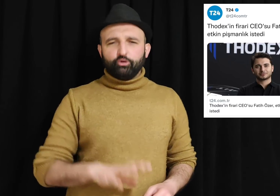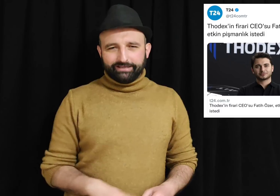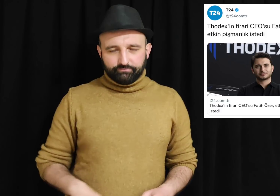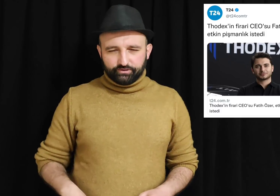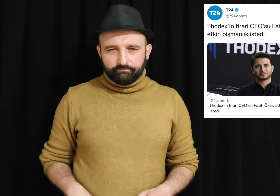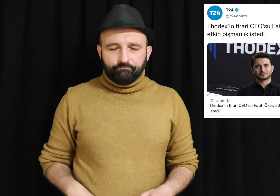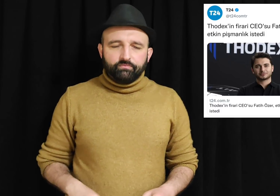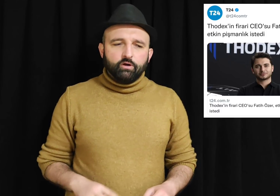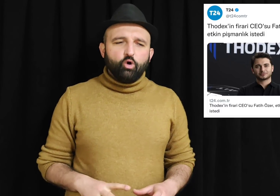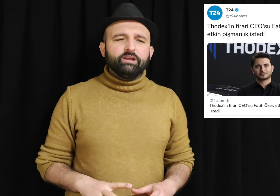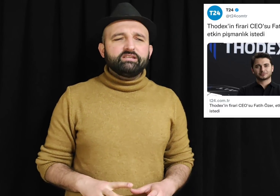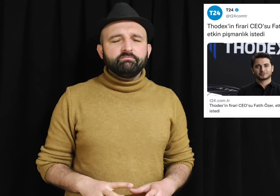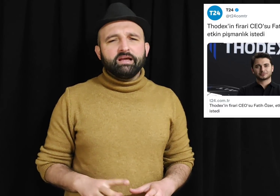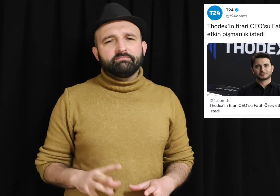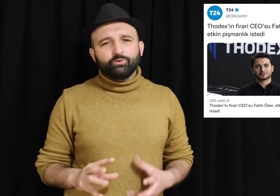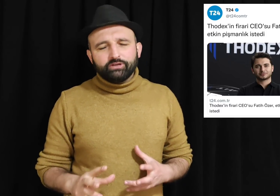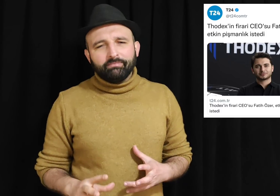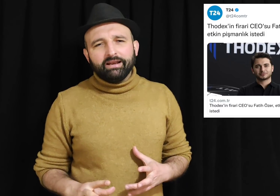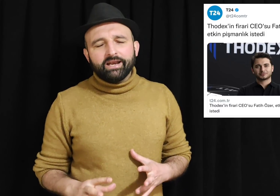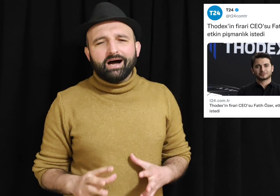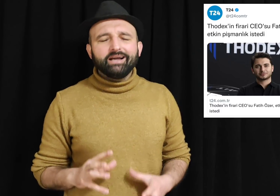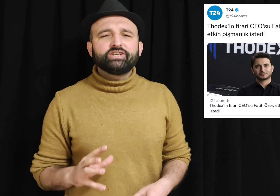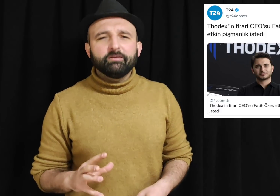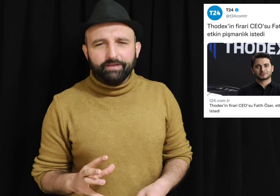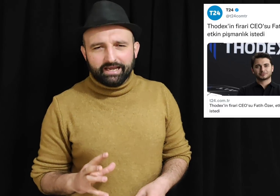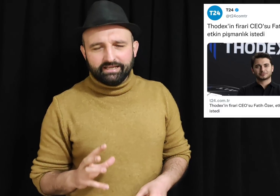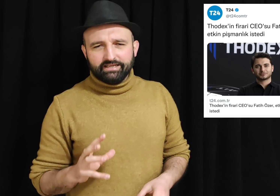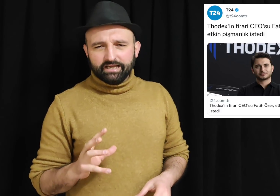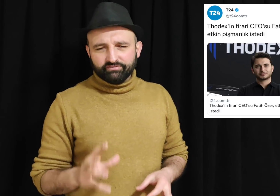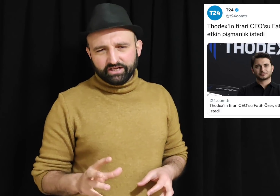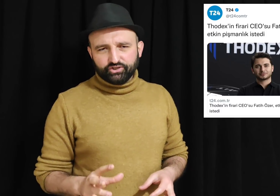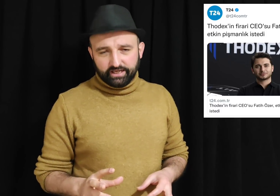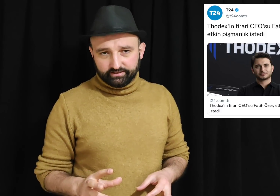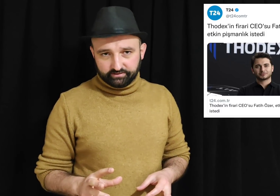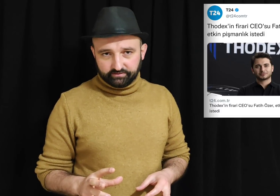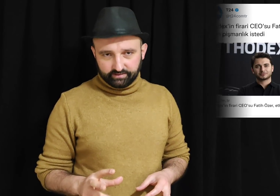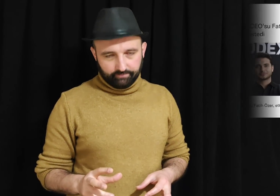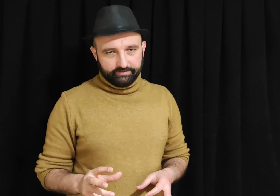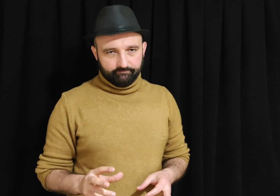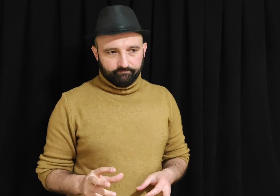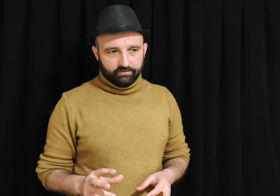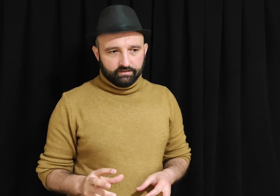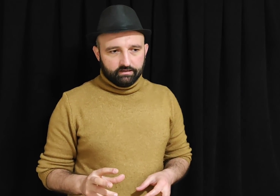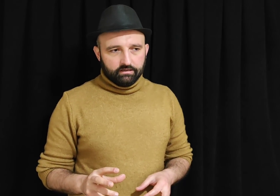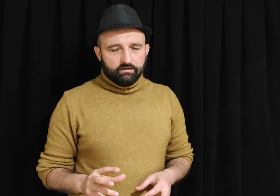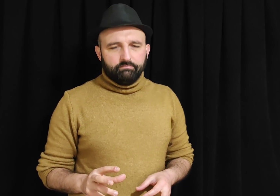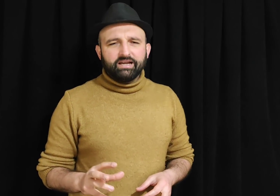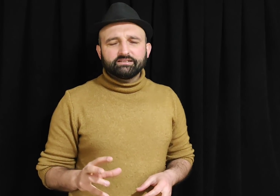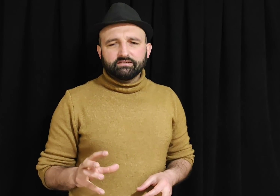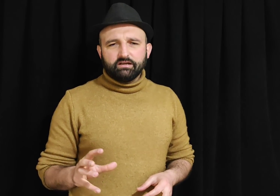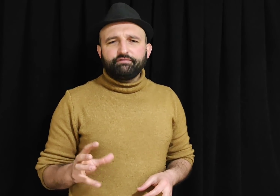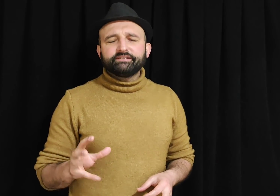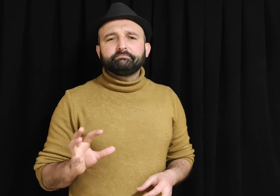ödemiş. O isimler muhtemelen AKP'li yandaşlardır tabii. Biraz kafası